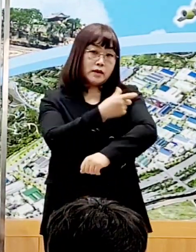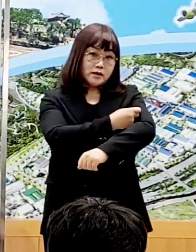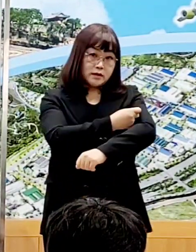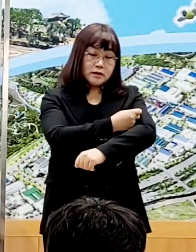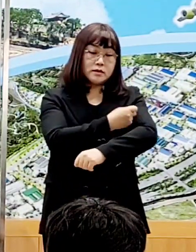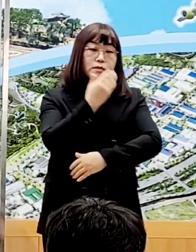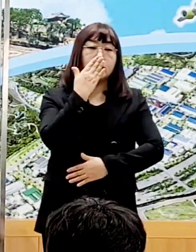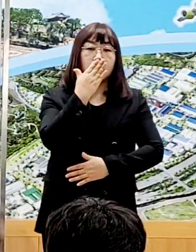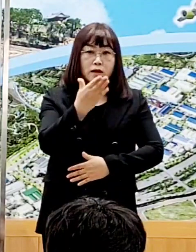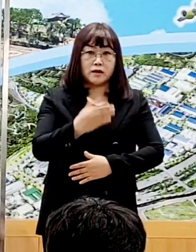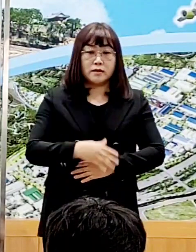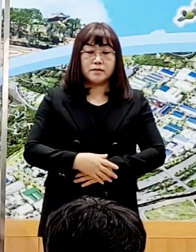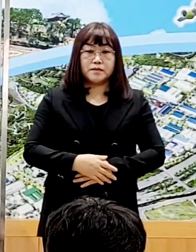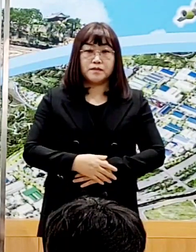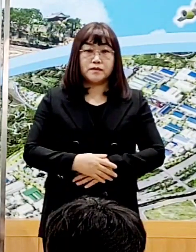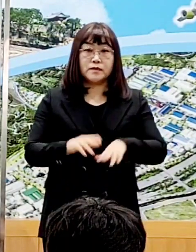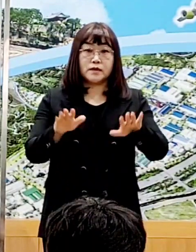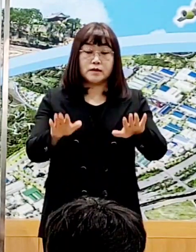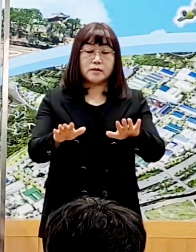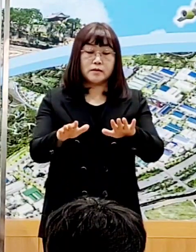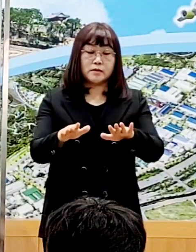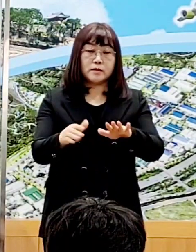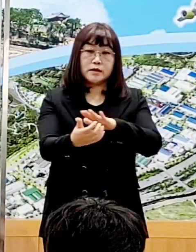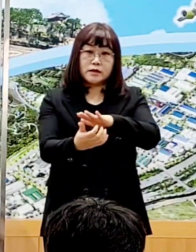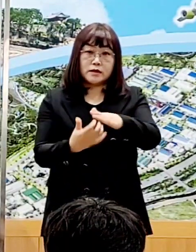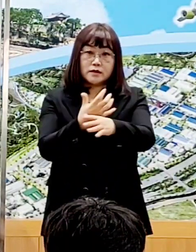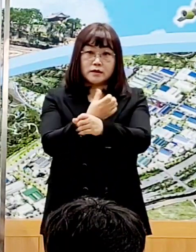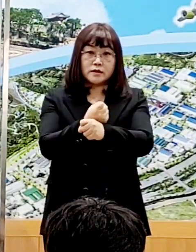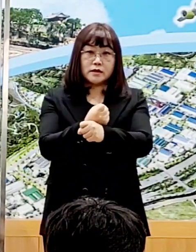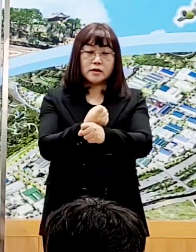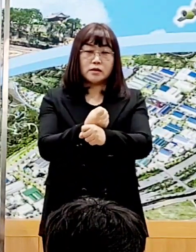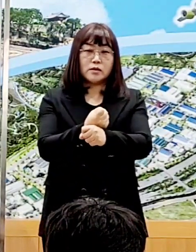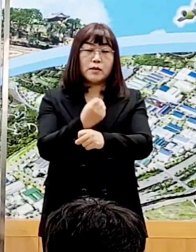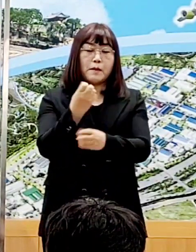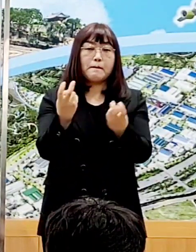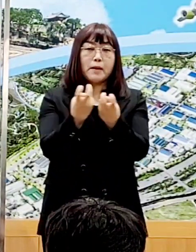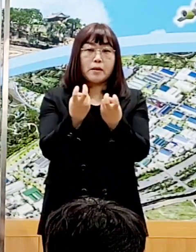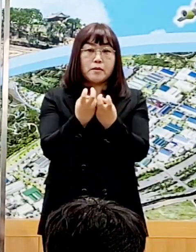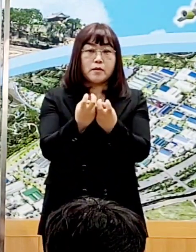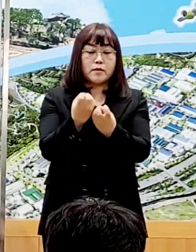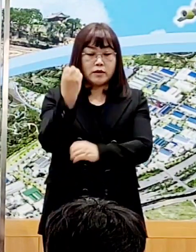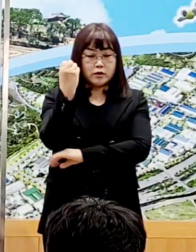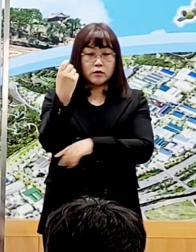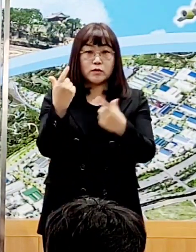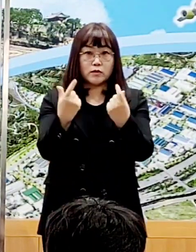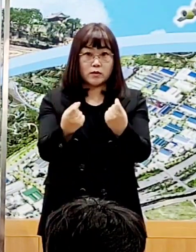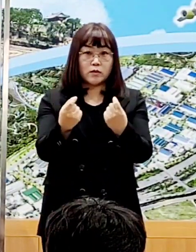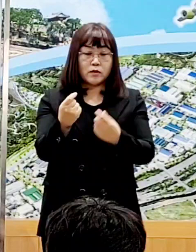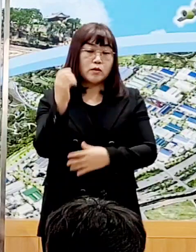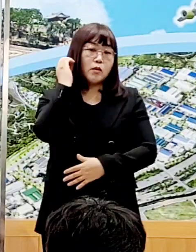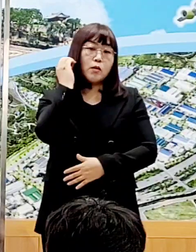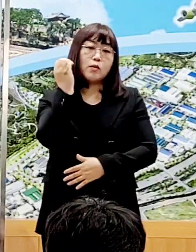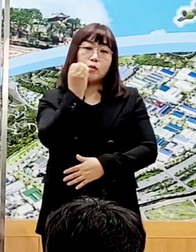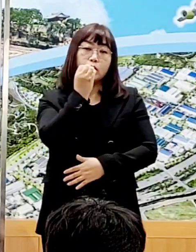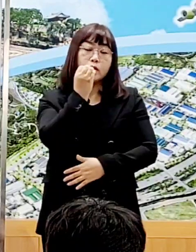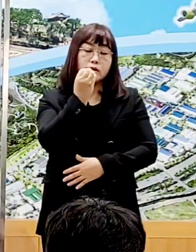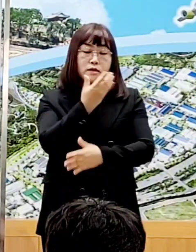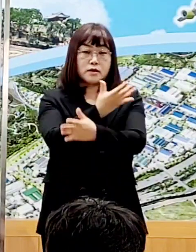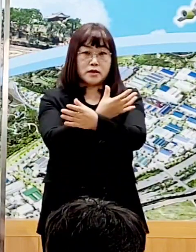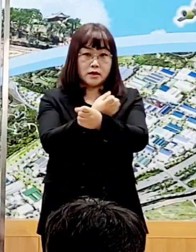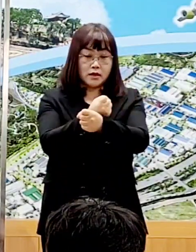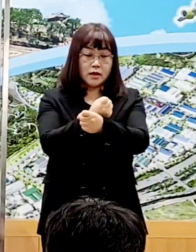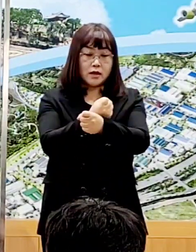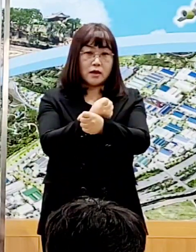가능해집니다. 이번 사전 예약은 기존과 같은 방식으로 누리집 예방접종 사전 예약